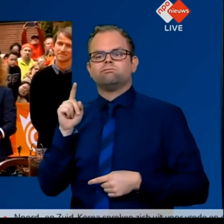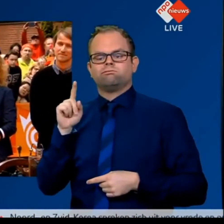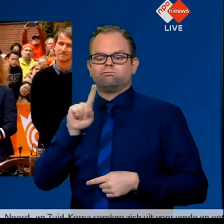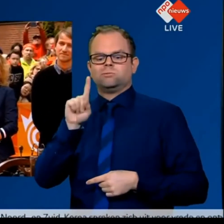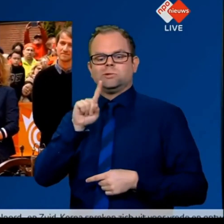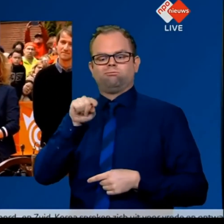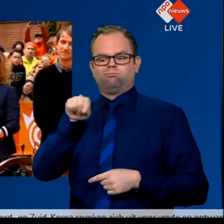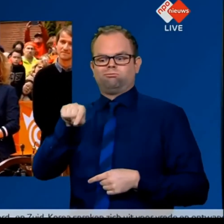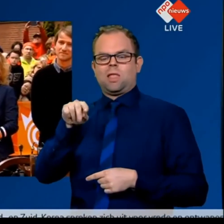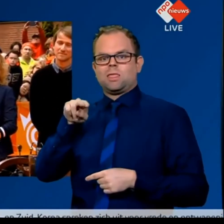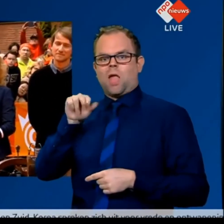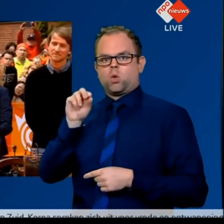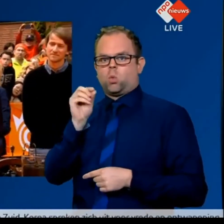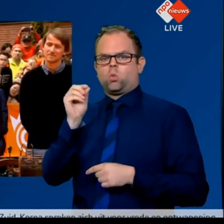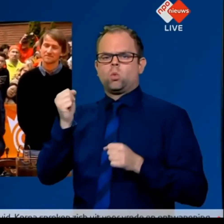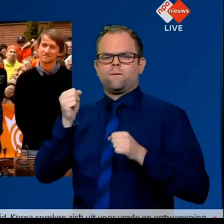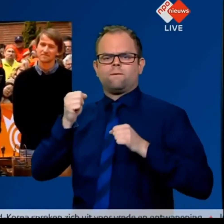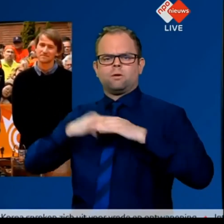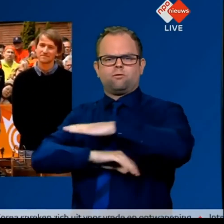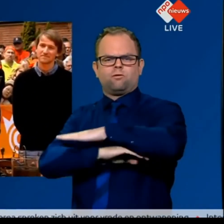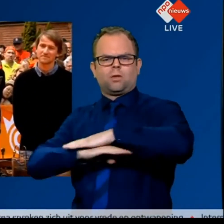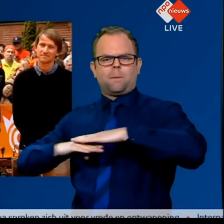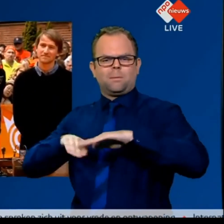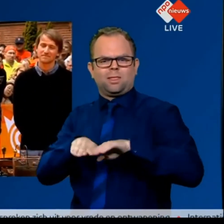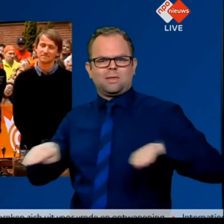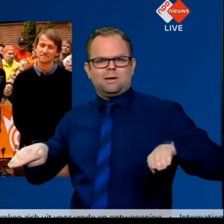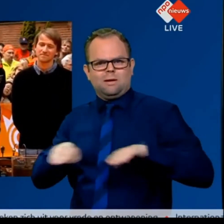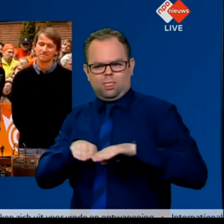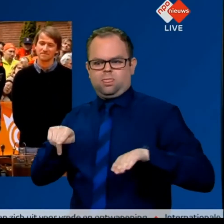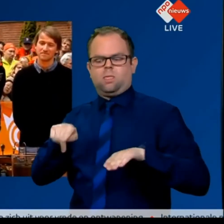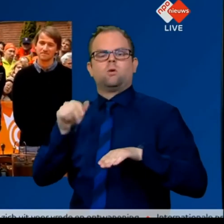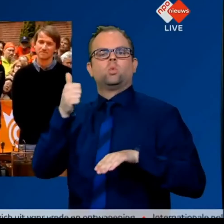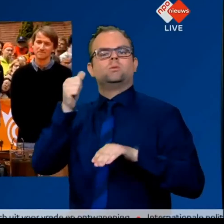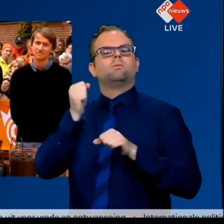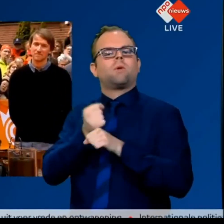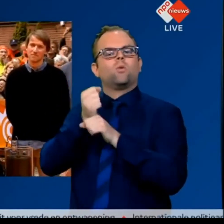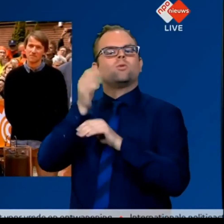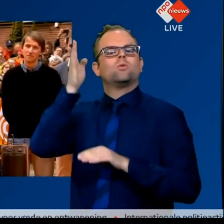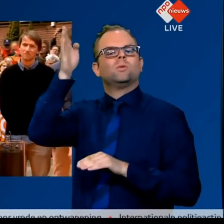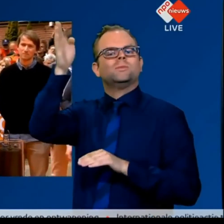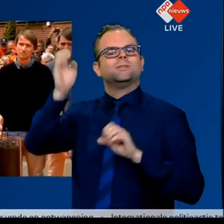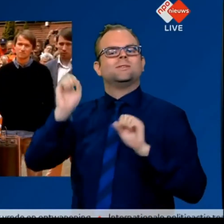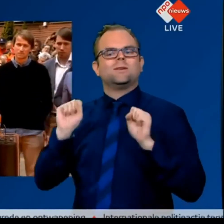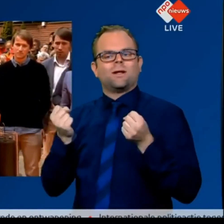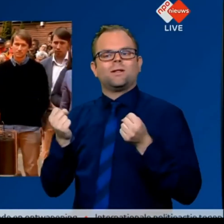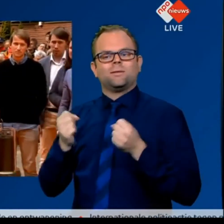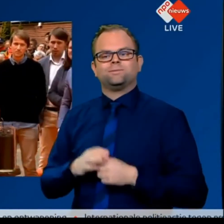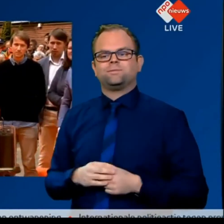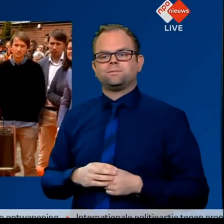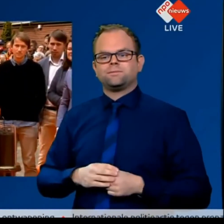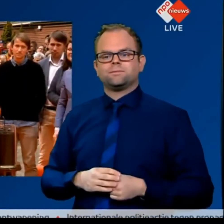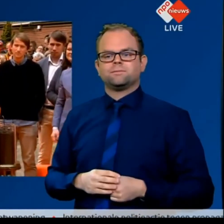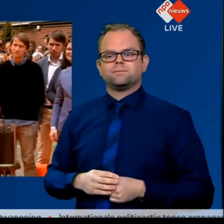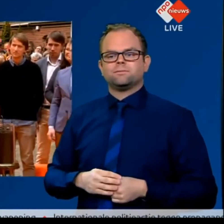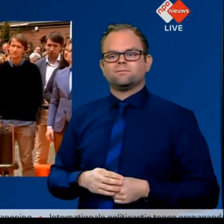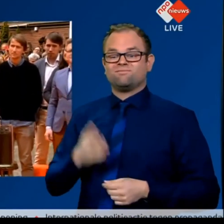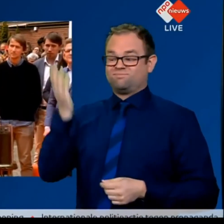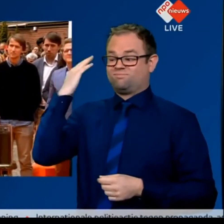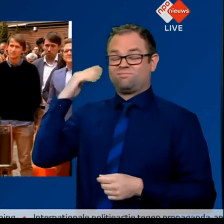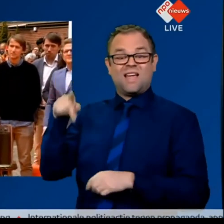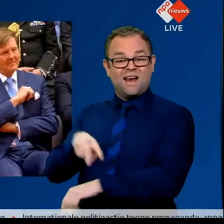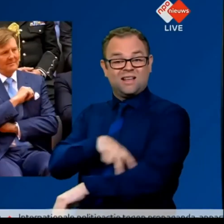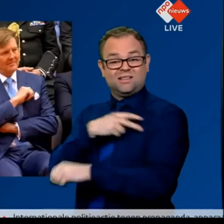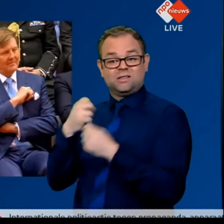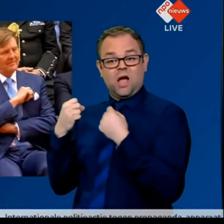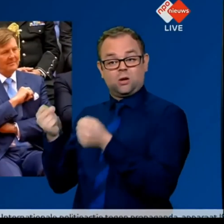basisprincipes. Toen Strating deze elektrische auto ontwikkelde. Toen kon hij natuurlijk absoluut niet bevroeden dat